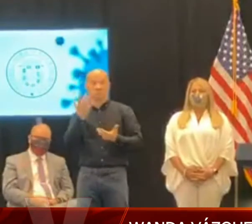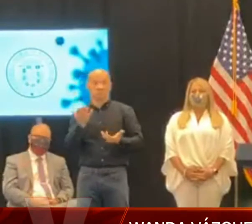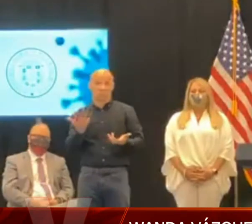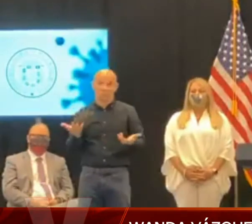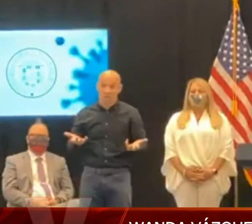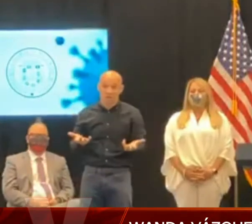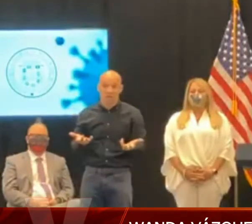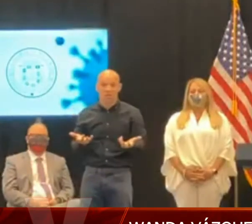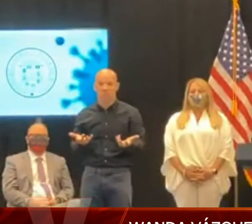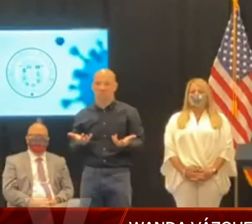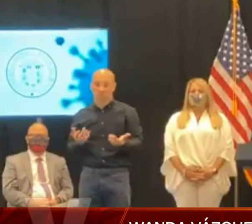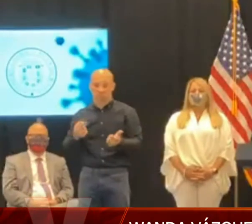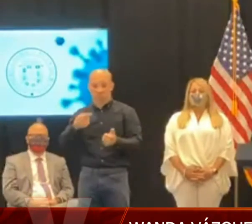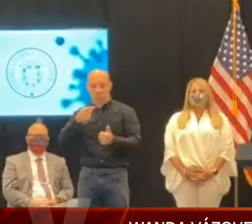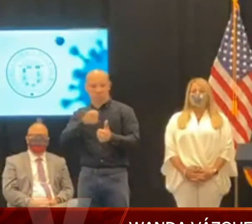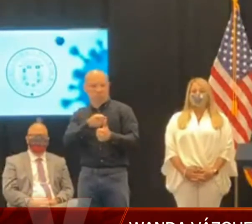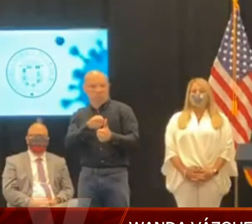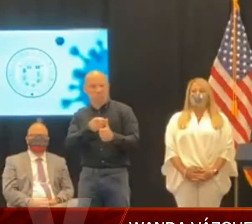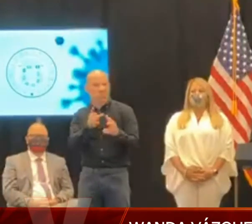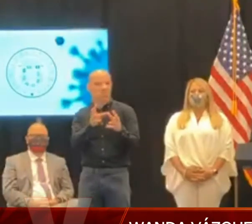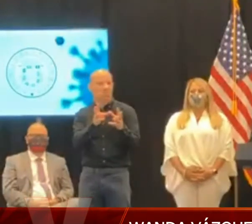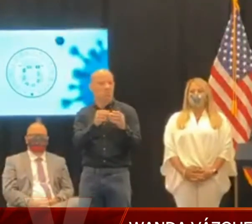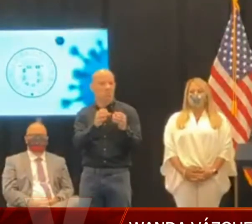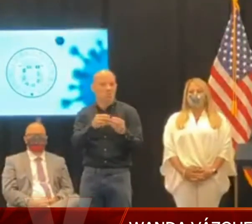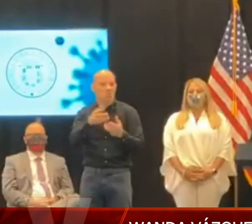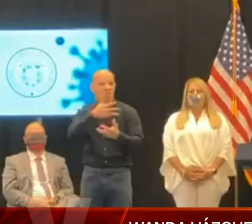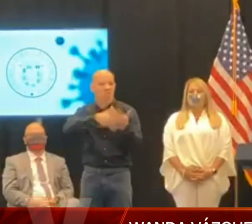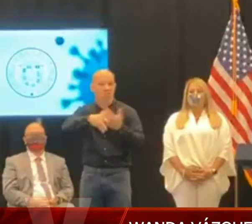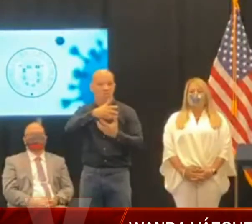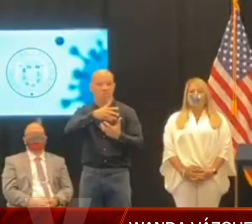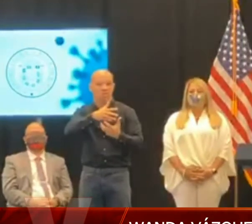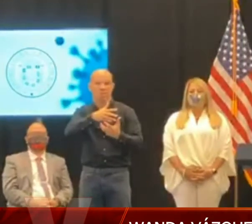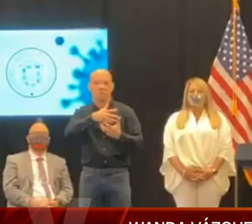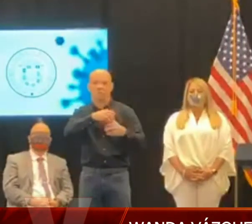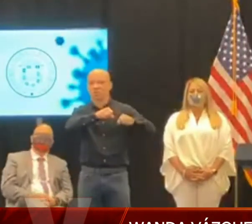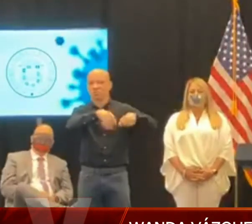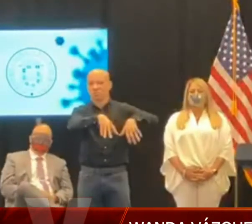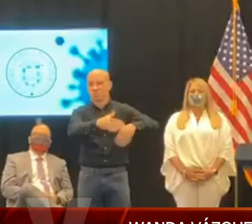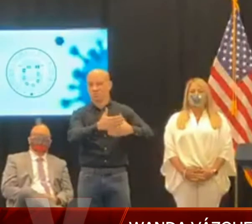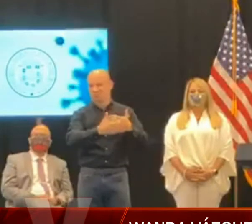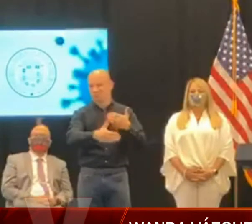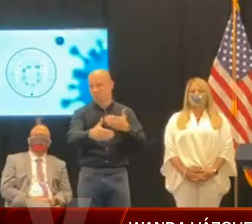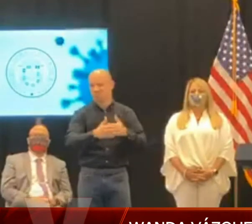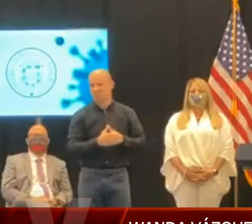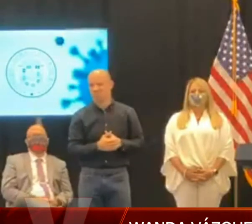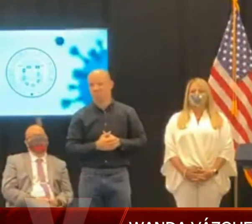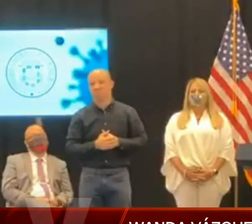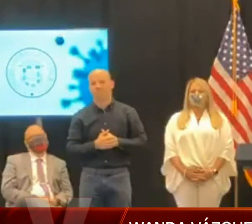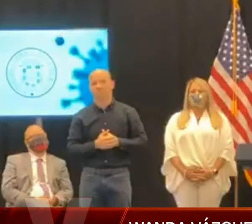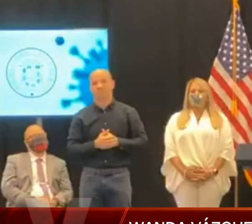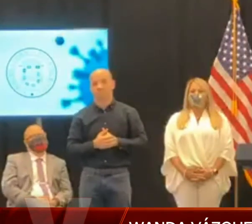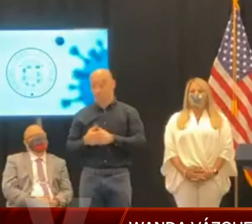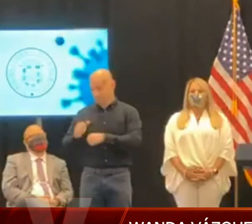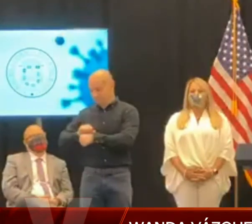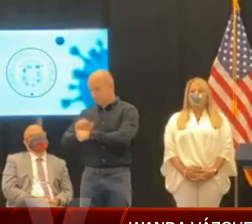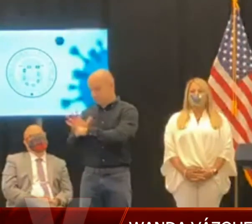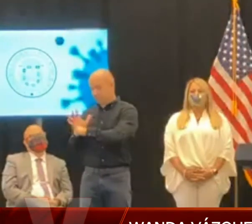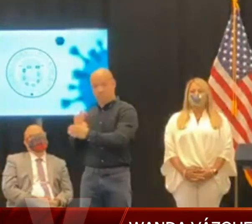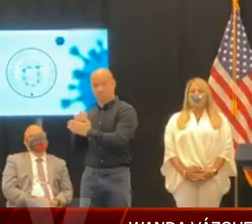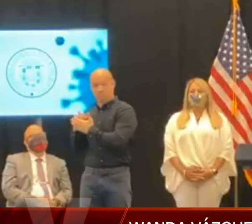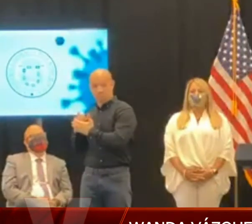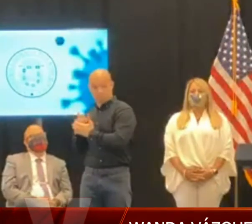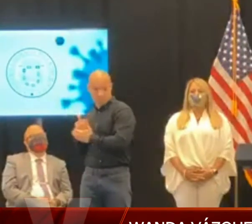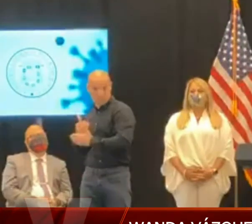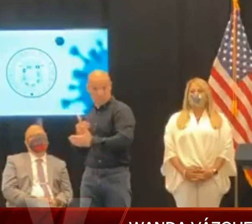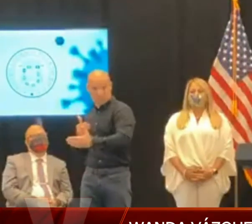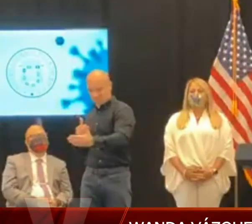esenciales en su diario vivir. Desde que se conoció la noticia del COVID-19, el